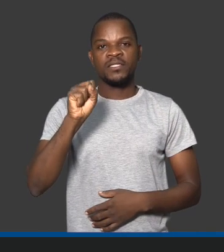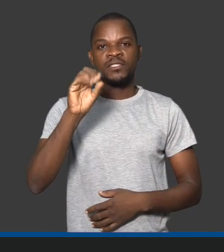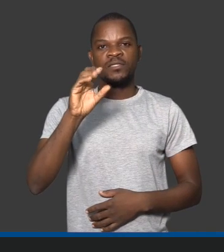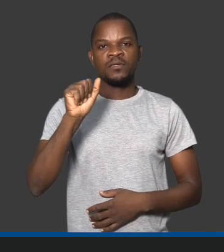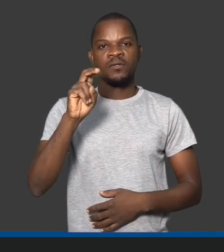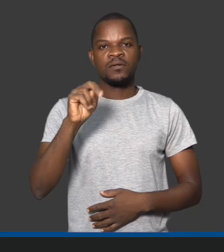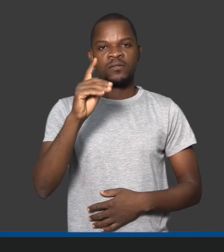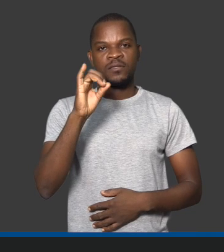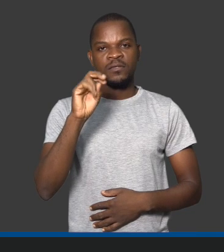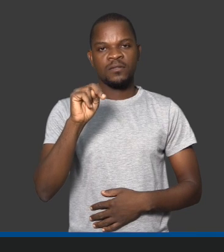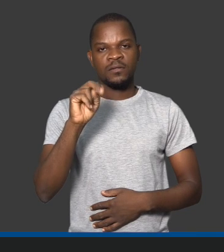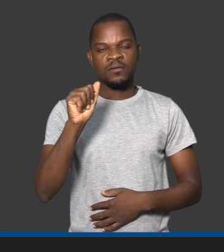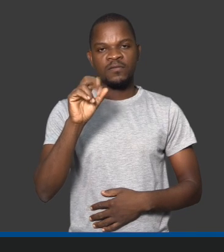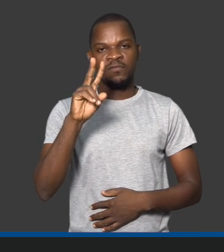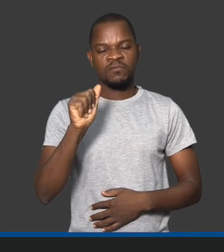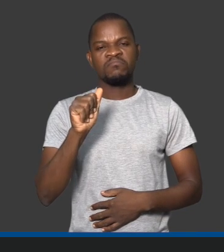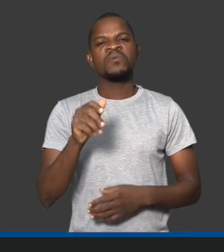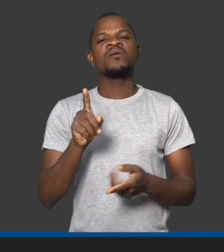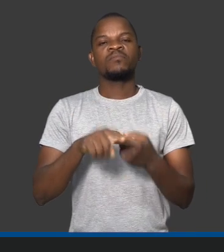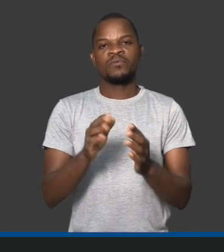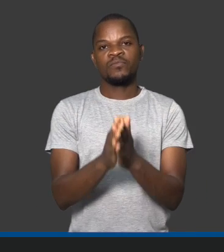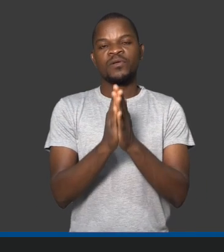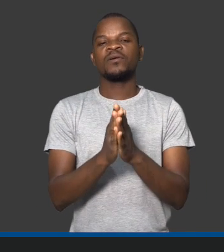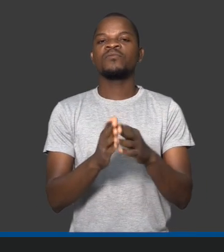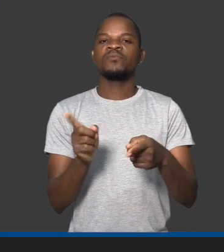realmente acho que isso vai ser inspirador para muitos outros. Então, novamente, obrigado a vocês